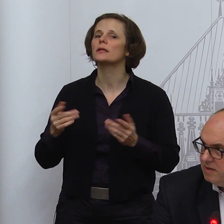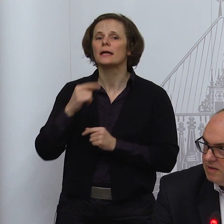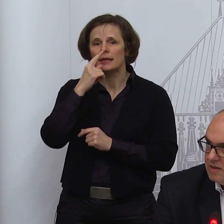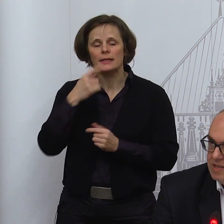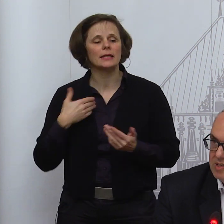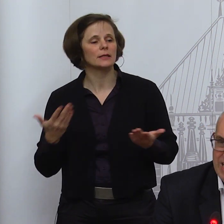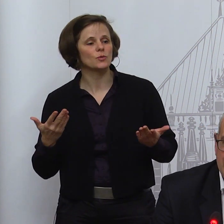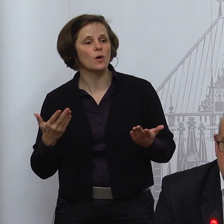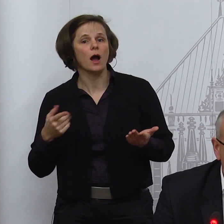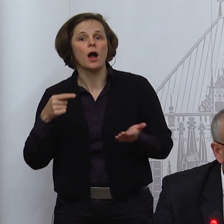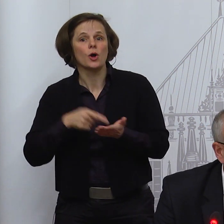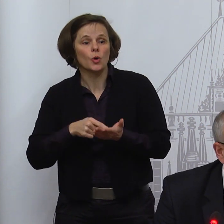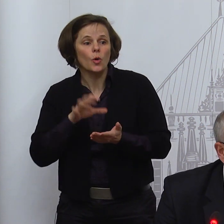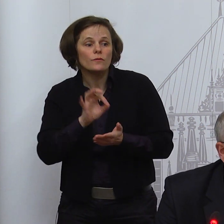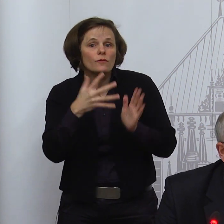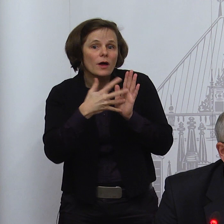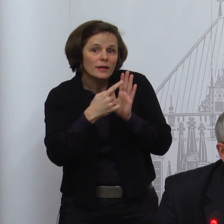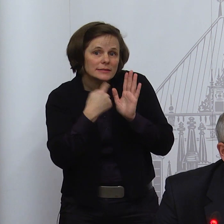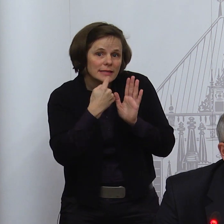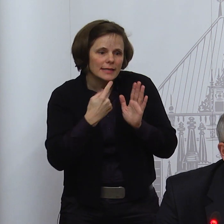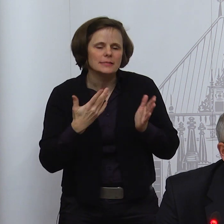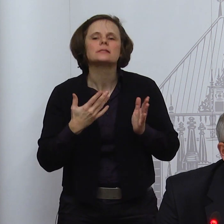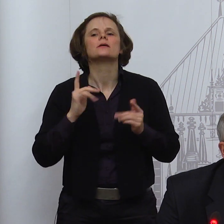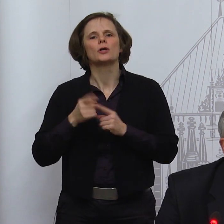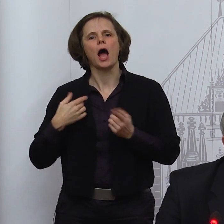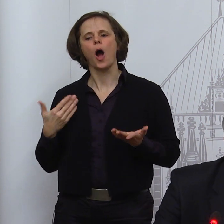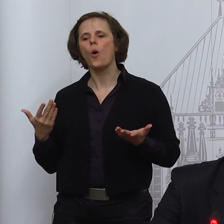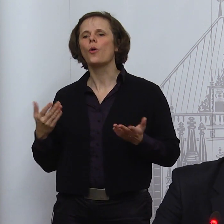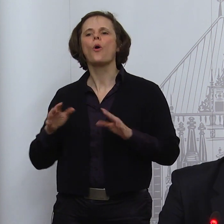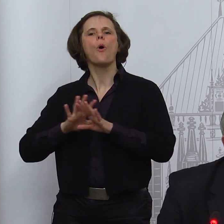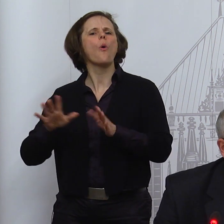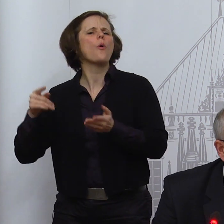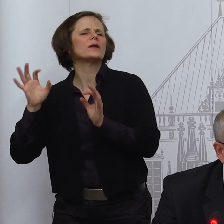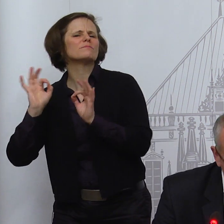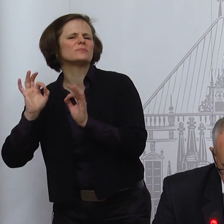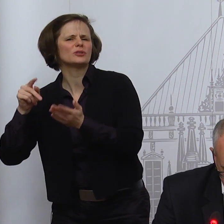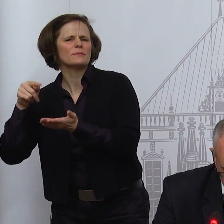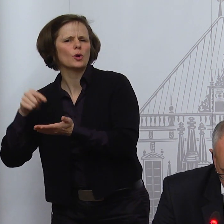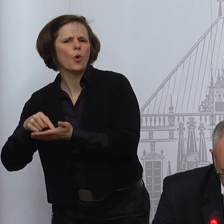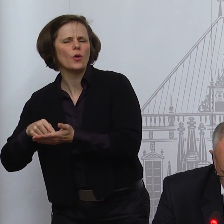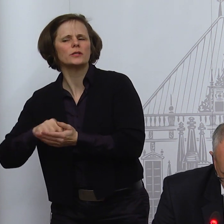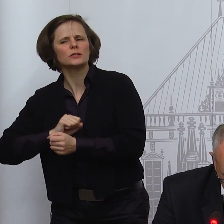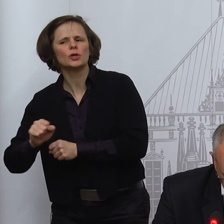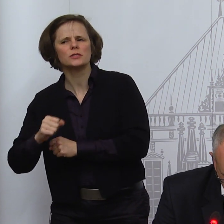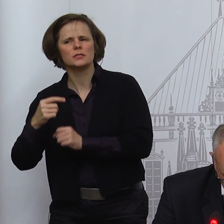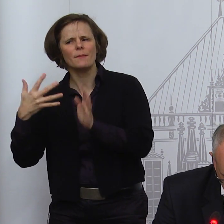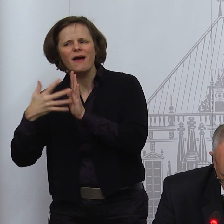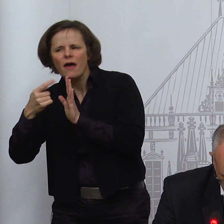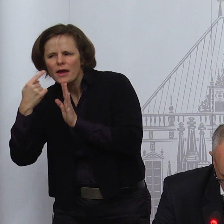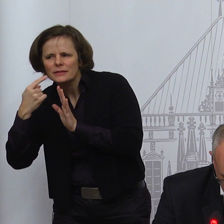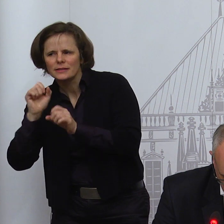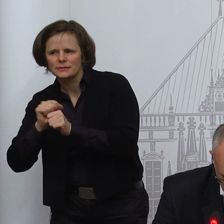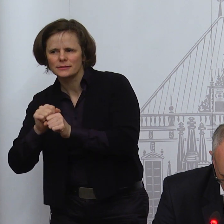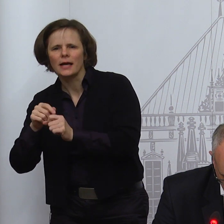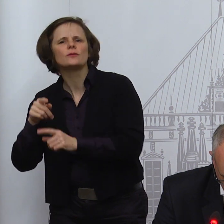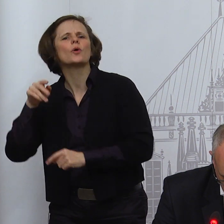Tests, Radartests, mit denen dann auch immer geguckt werden kann, ob sich da irgendetwas entwickelt, was wir sonst nicht